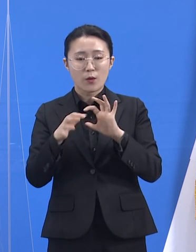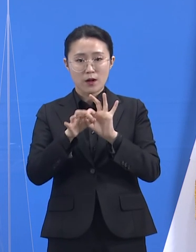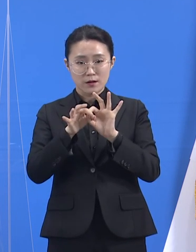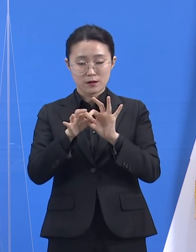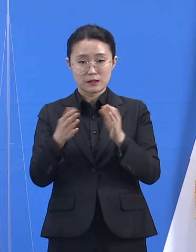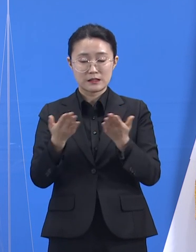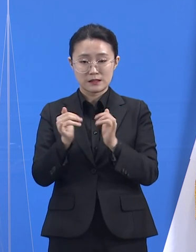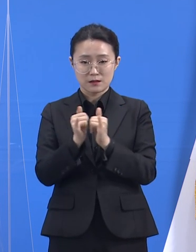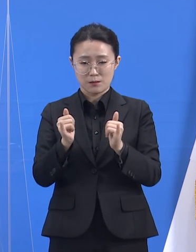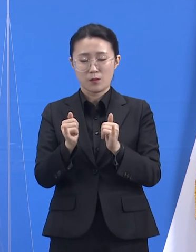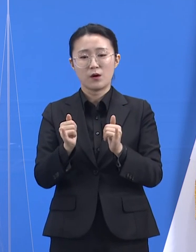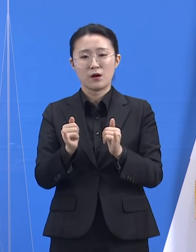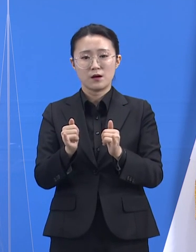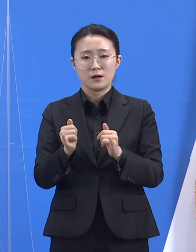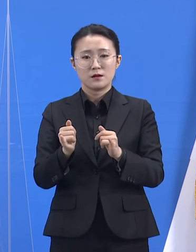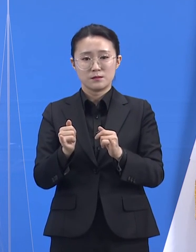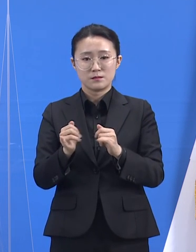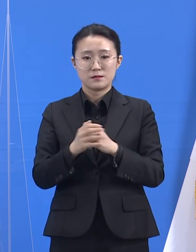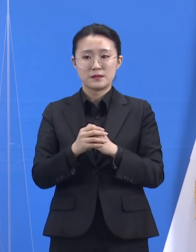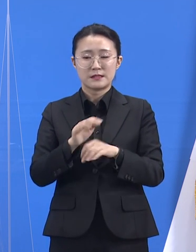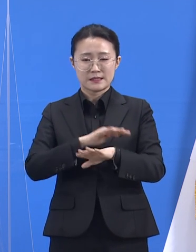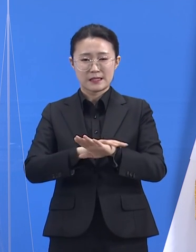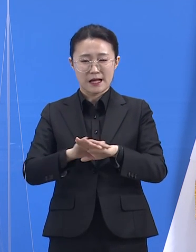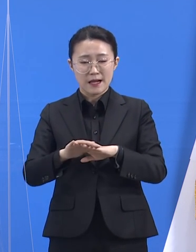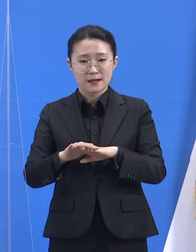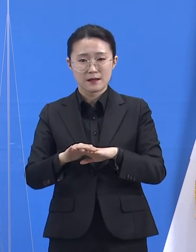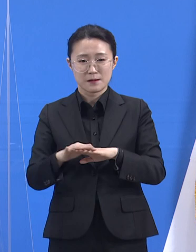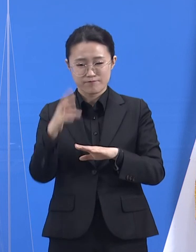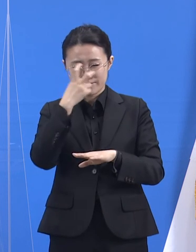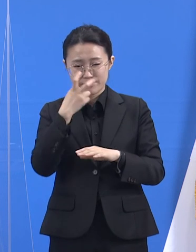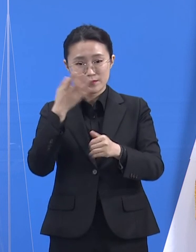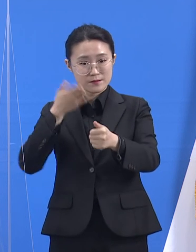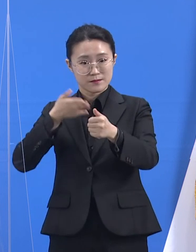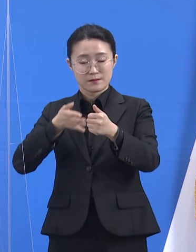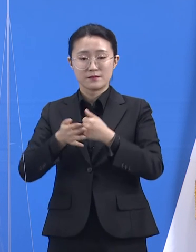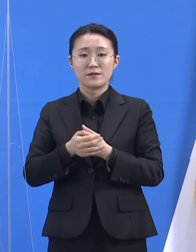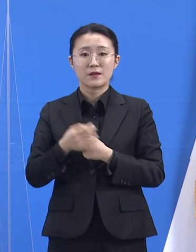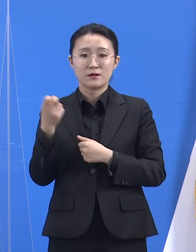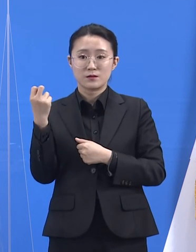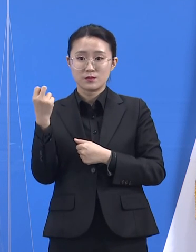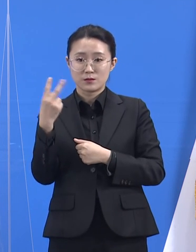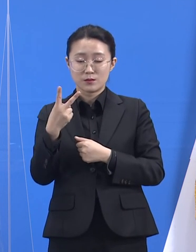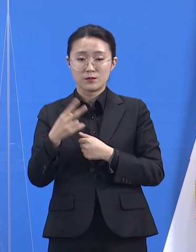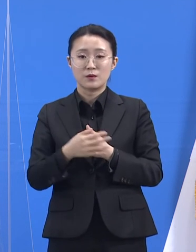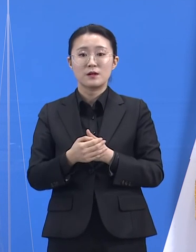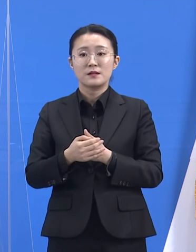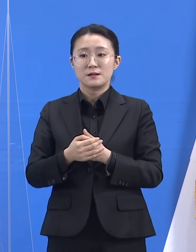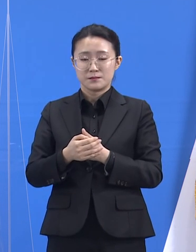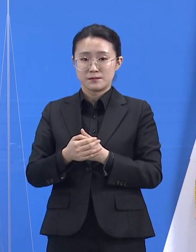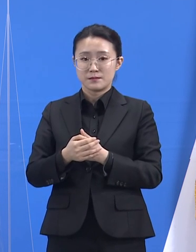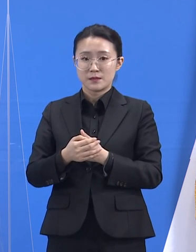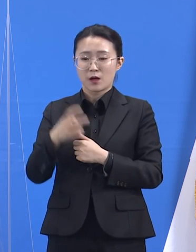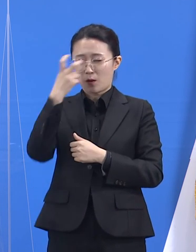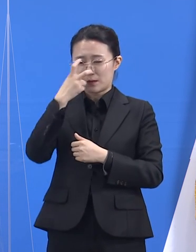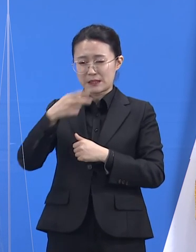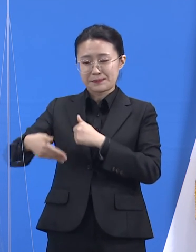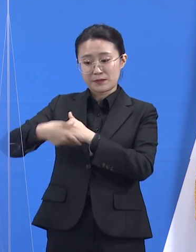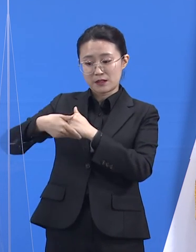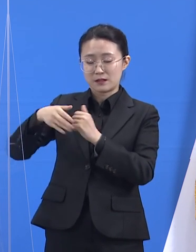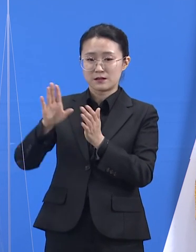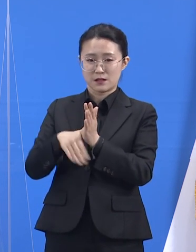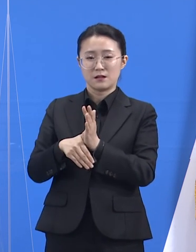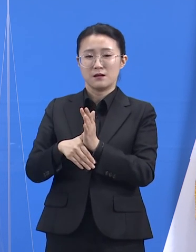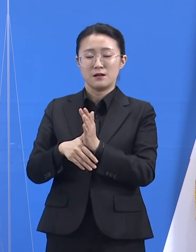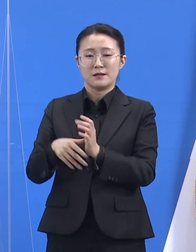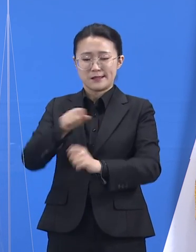도민들께서는 의심 증상을 느낄 때 주저없이 검사를 받으십시오. 1년이 훨씬 넘는 기간